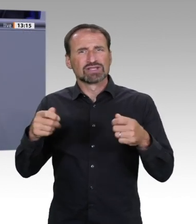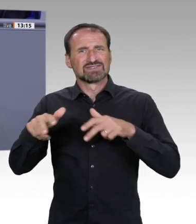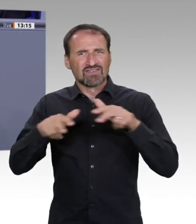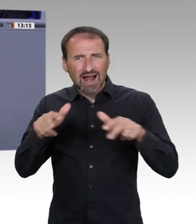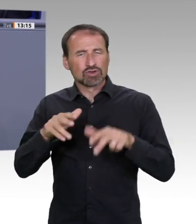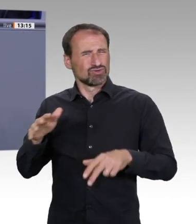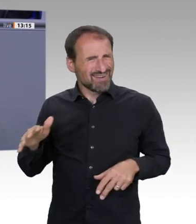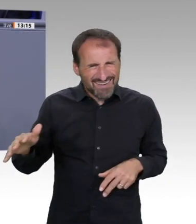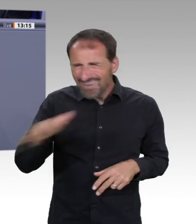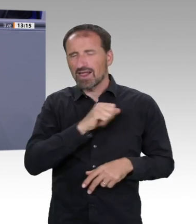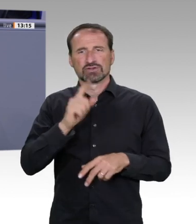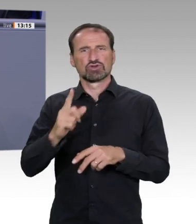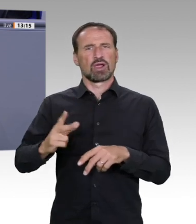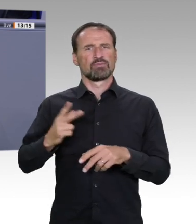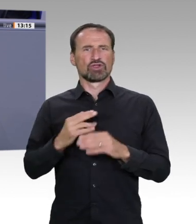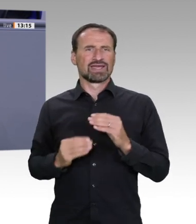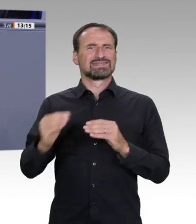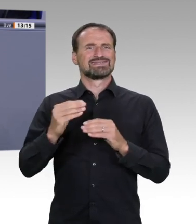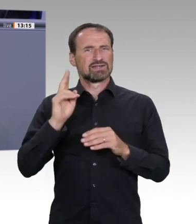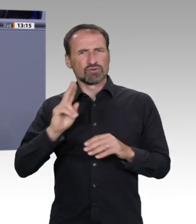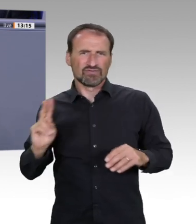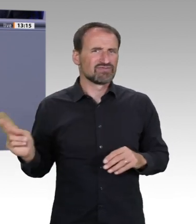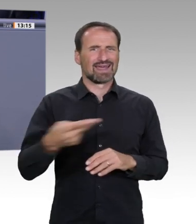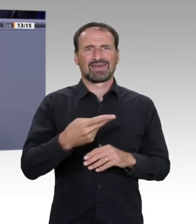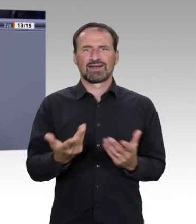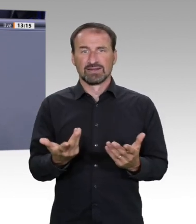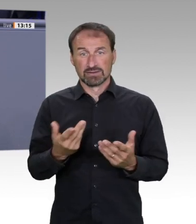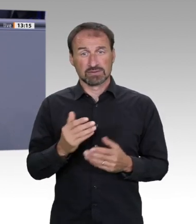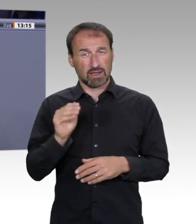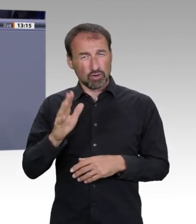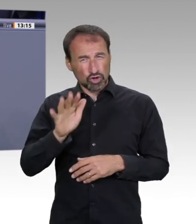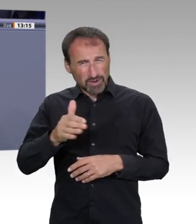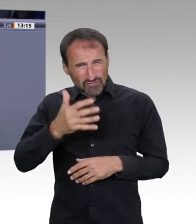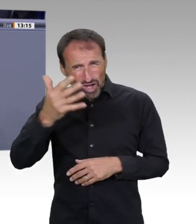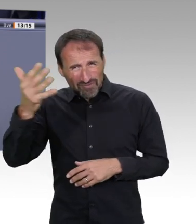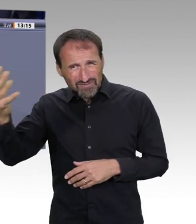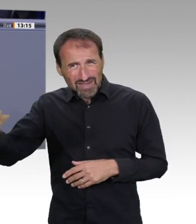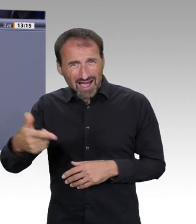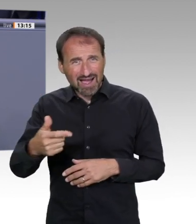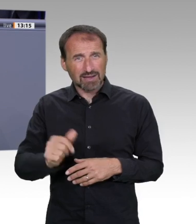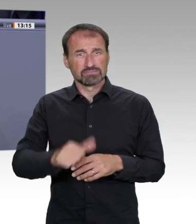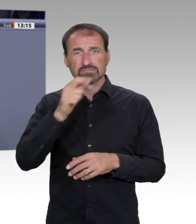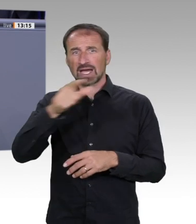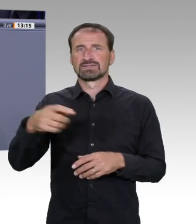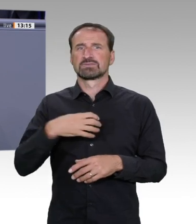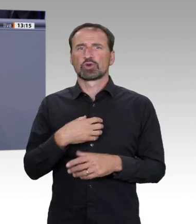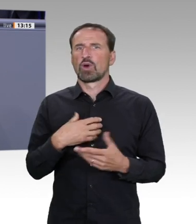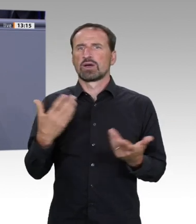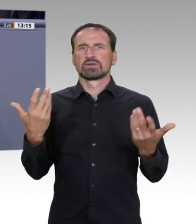die Beraterbranche. Weil der Sachverstand nicht auf der Regierungsbank zu finden ist, muss der von außen eingekauft werden. Allein das